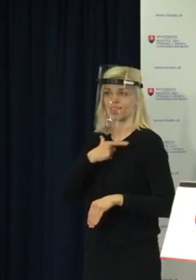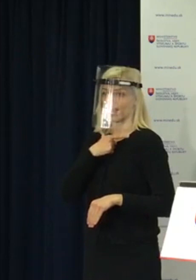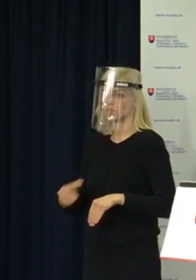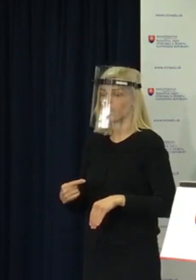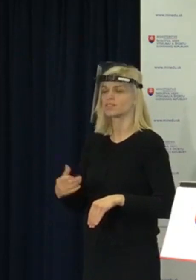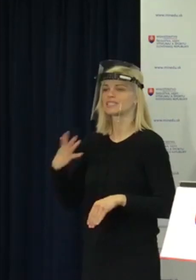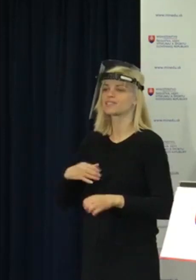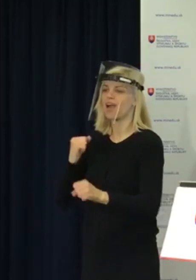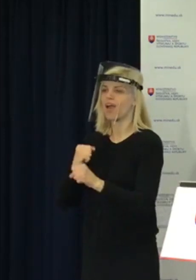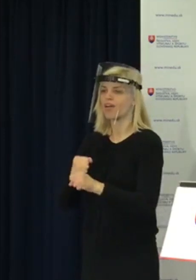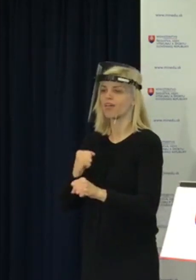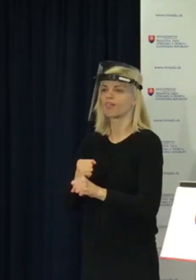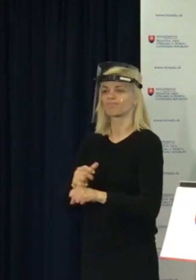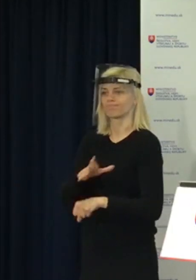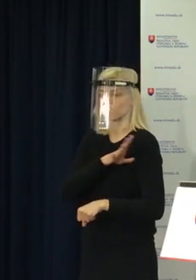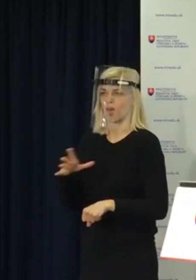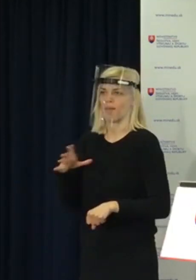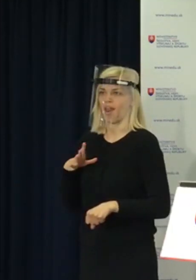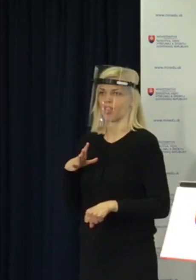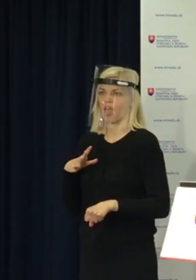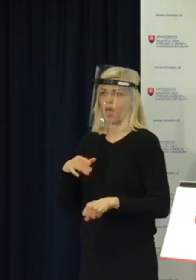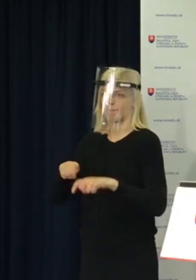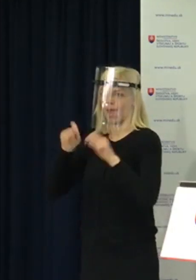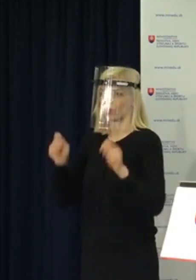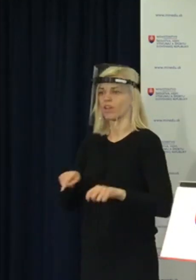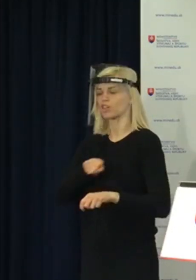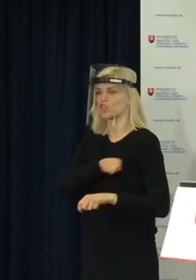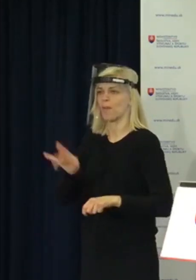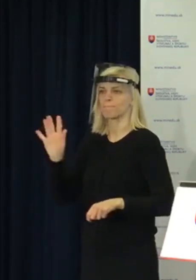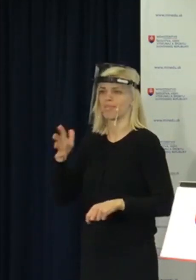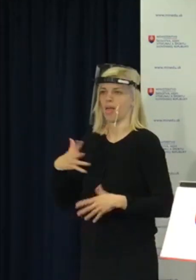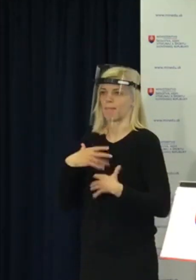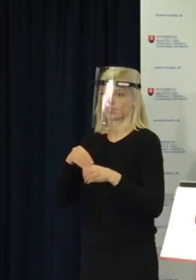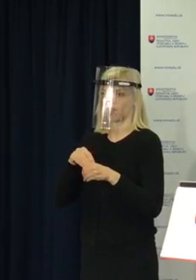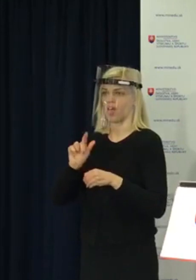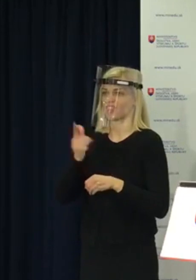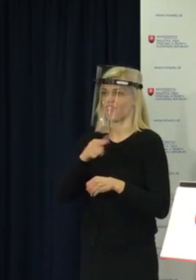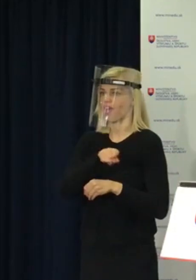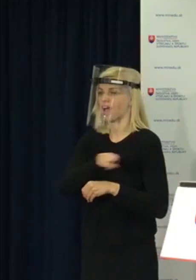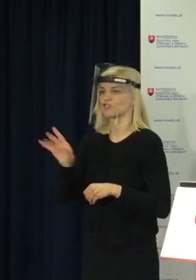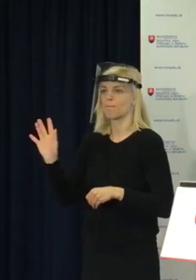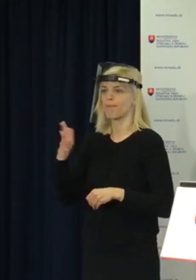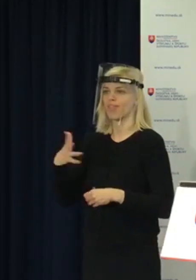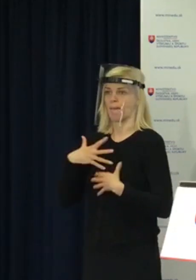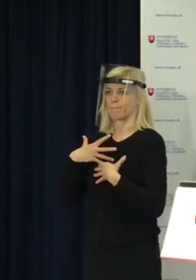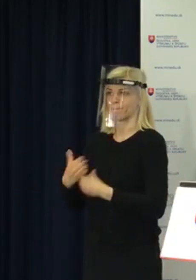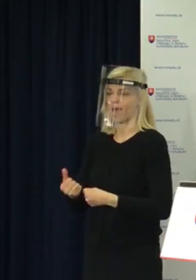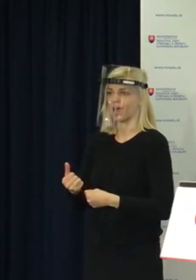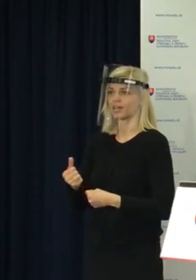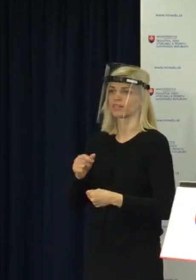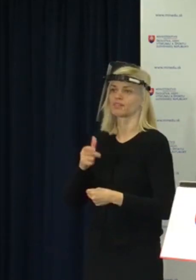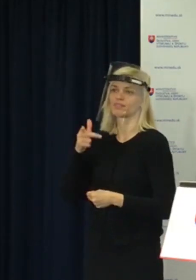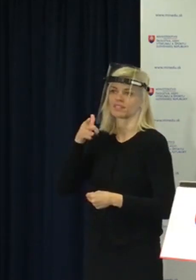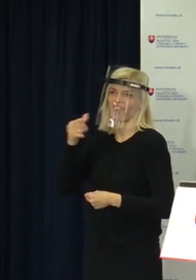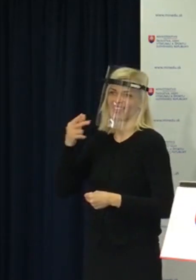o vykonanie klasickej maturity do 15. mája. Takže od 12. mája do 15. mája sa môže pozrieť na